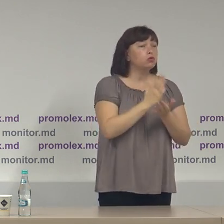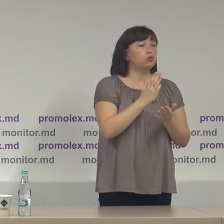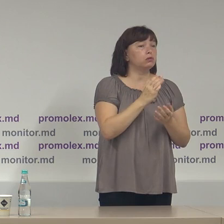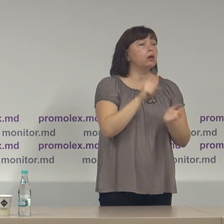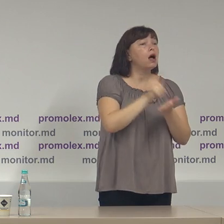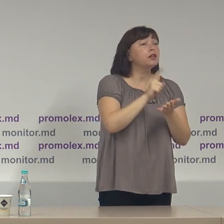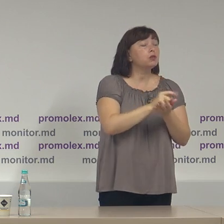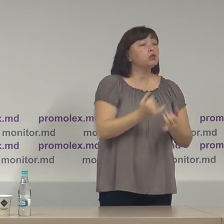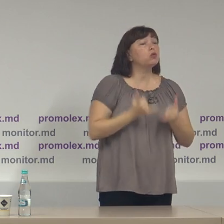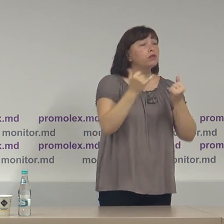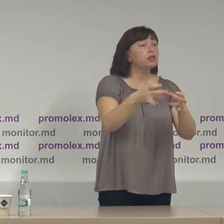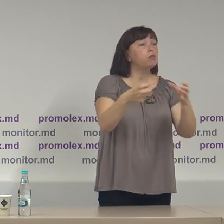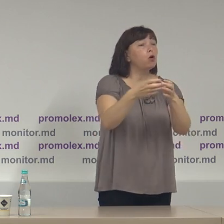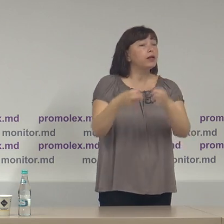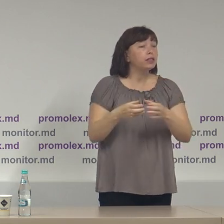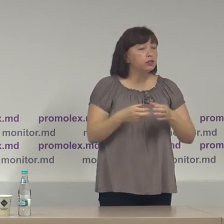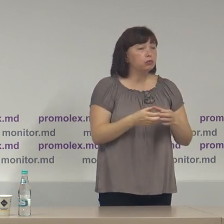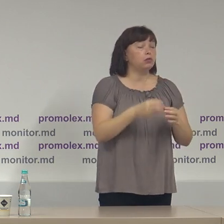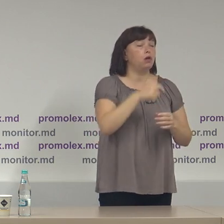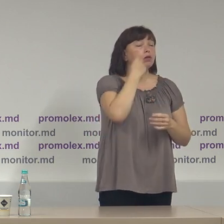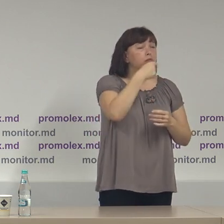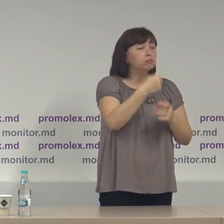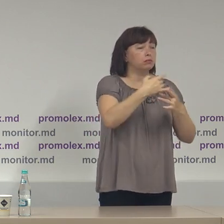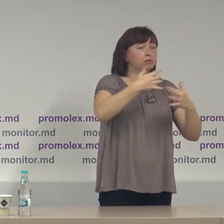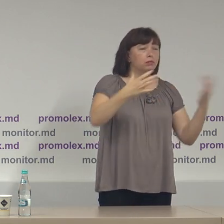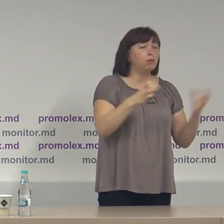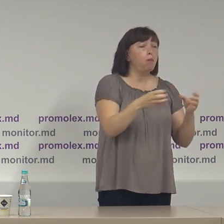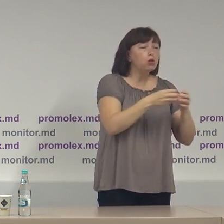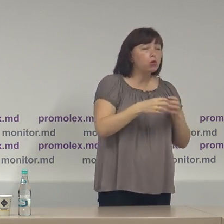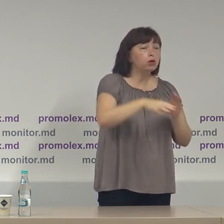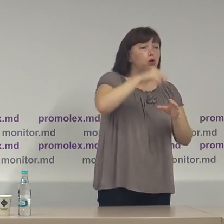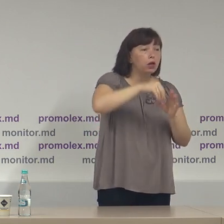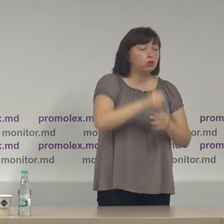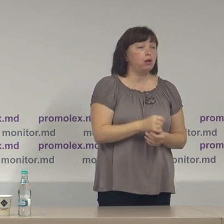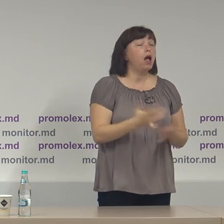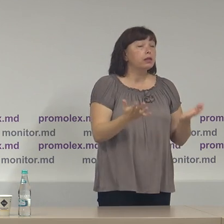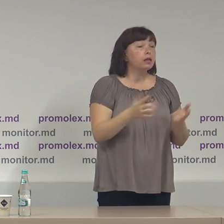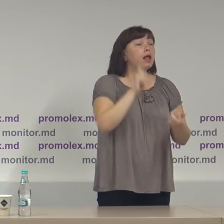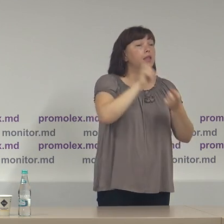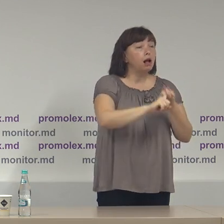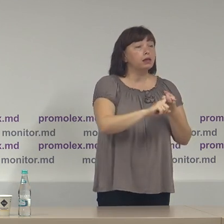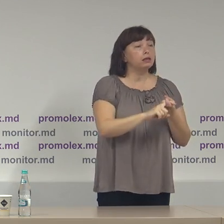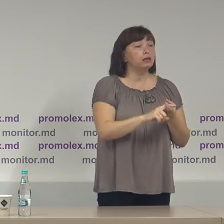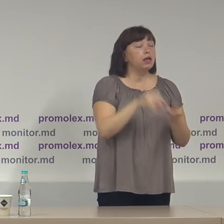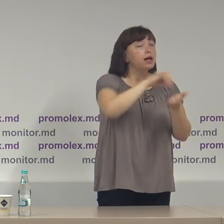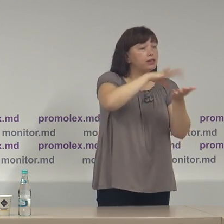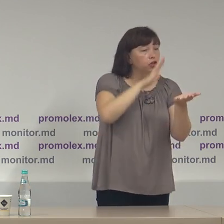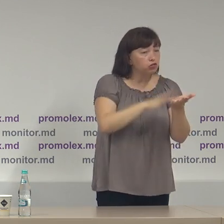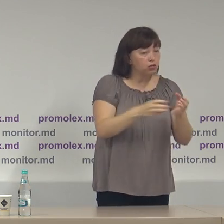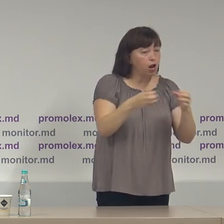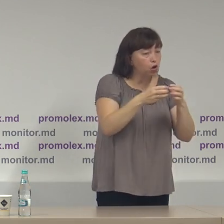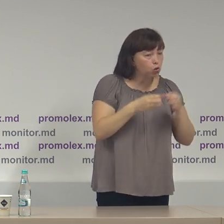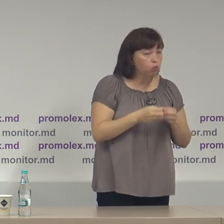oferite partidilor politice, organizațiilor social-politice, blocurilor electorale, adică legate de înregistrarea